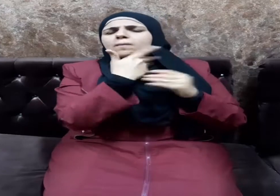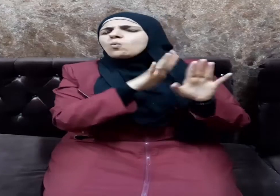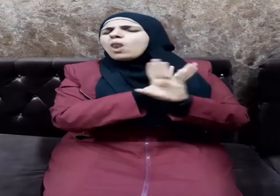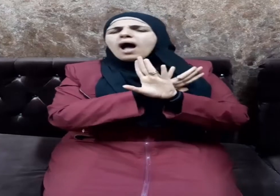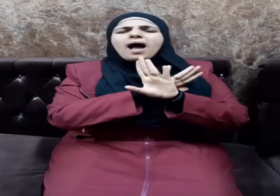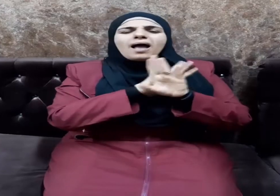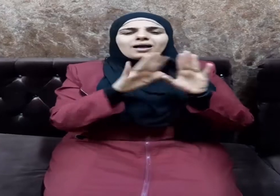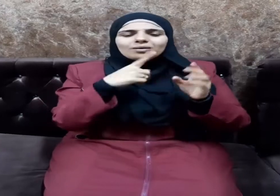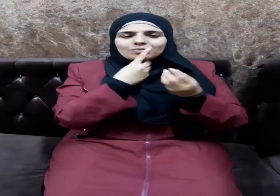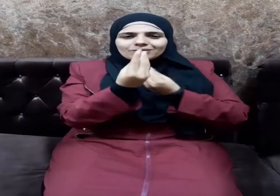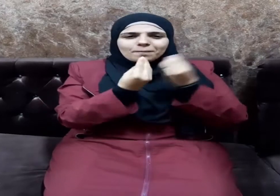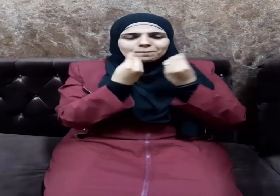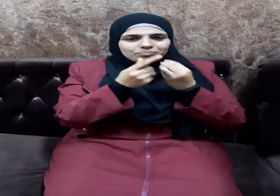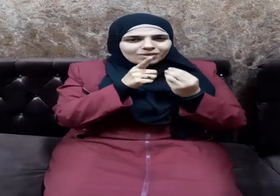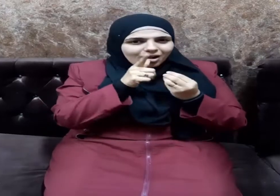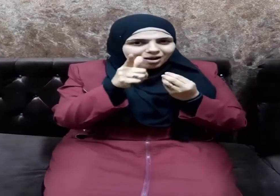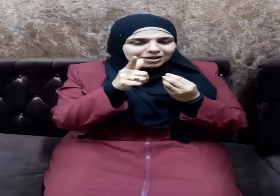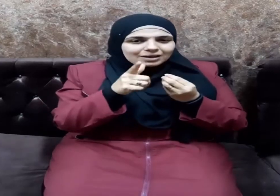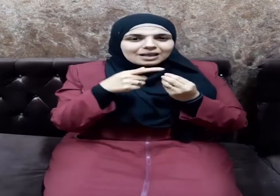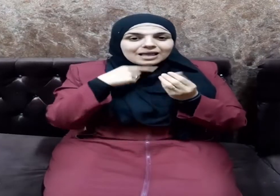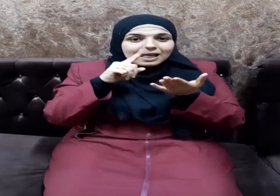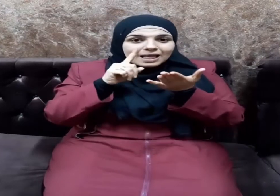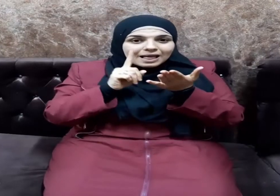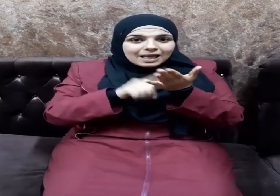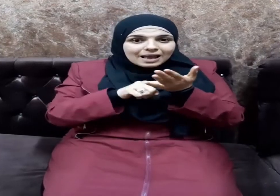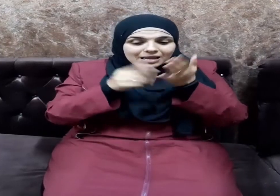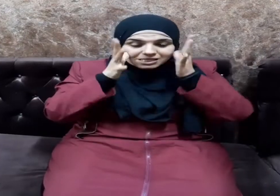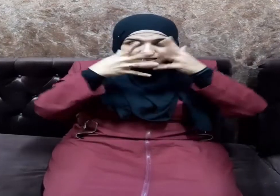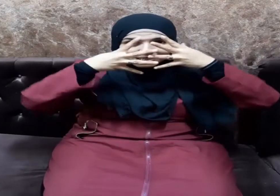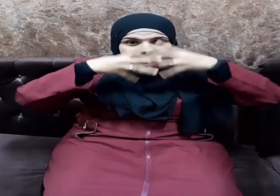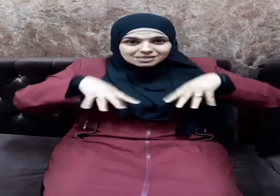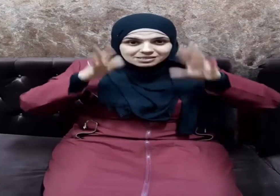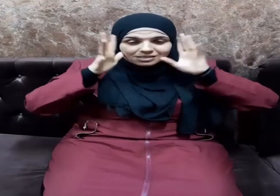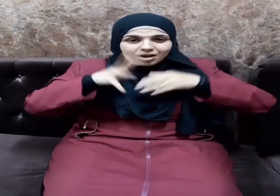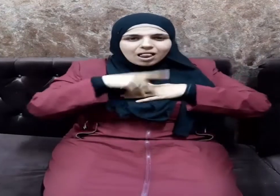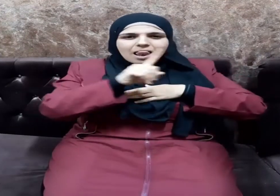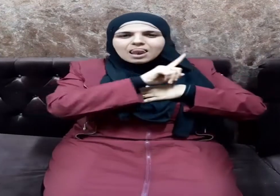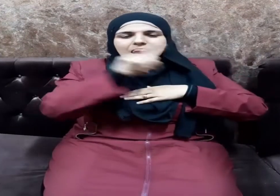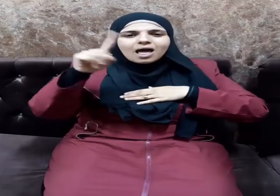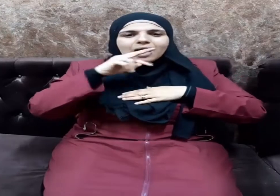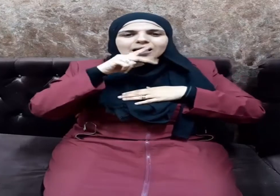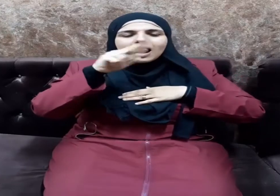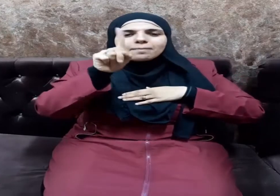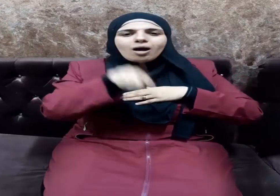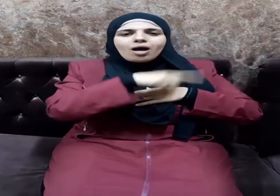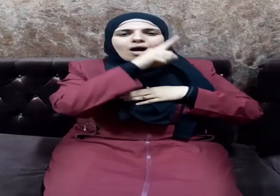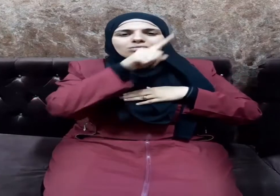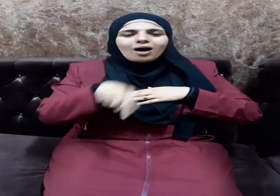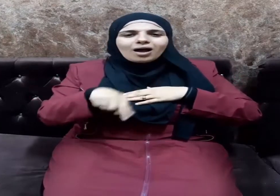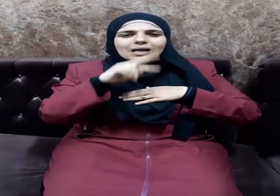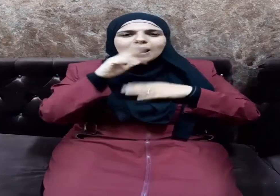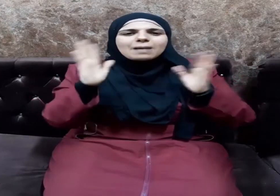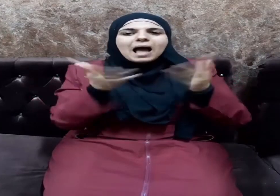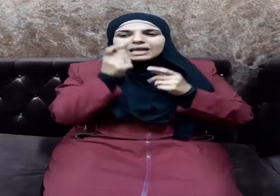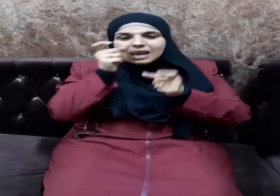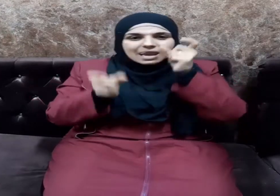إنما قال إن هذه الصلاة لا يصلح فيها شيء من كلام الناس